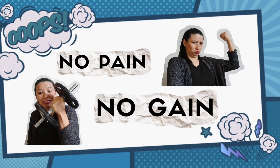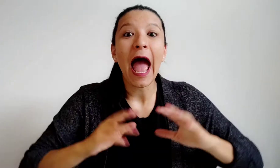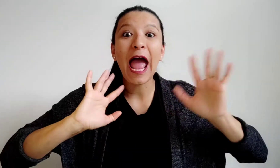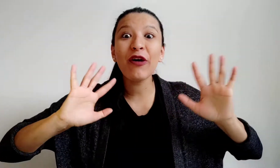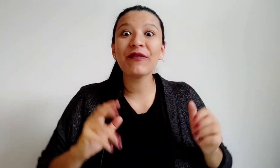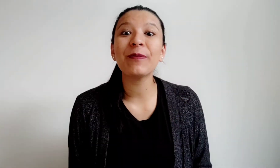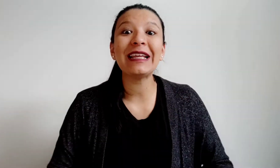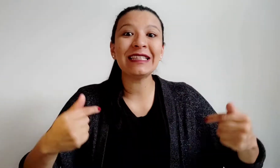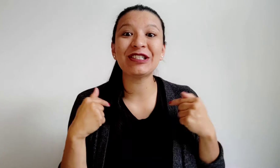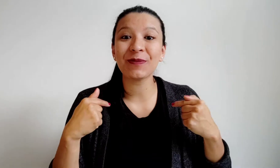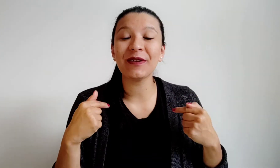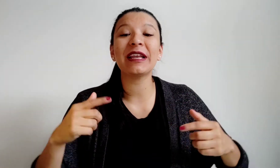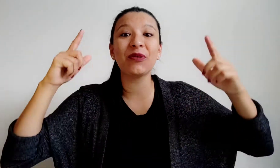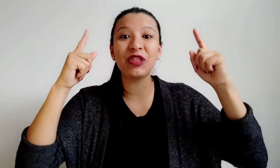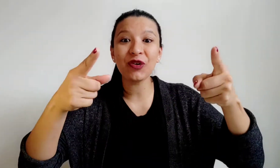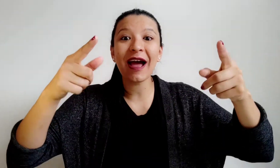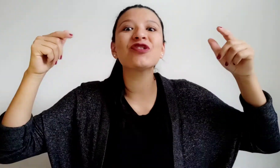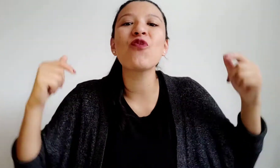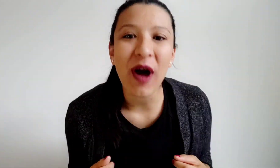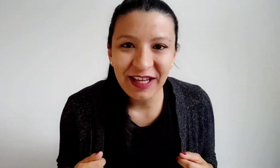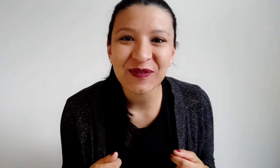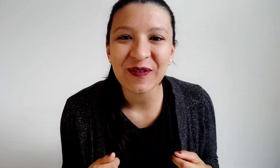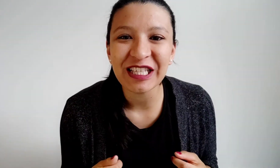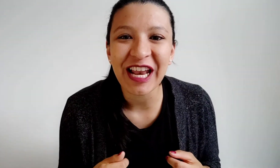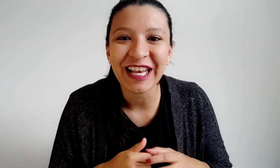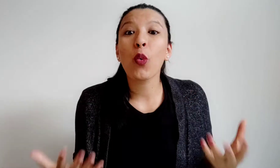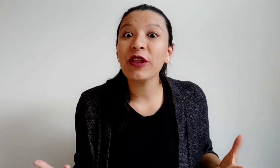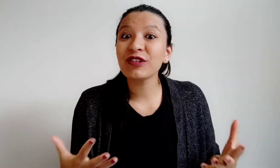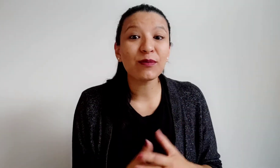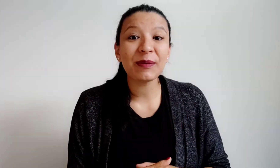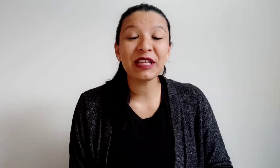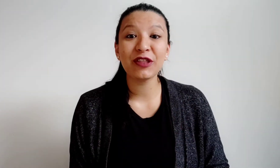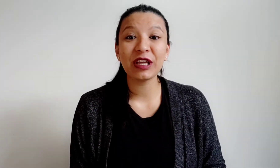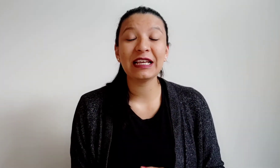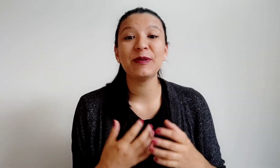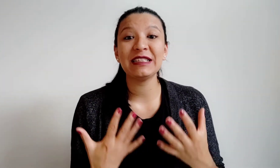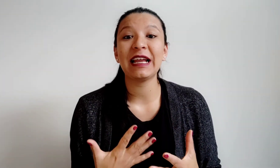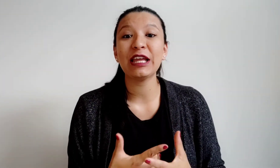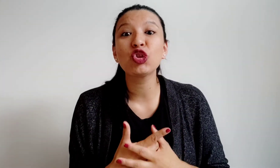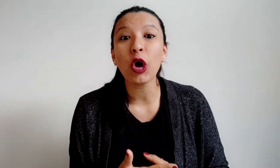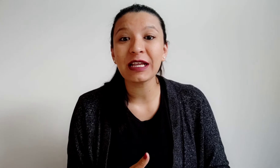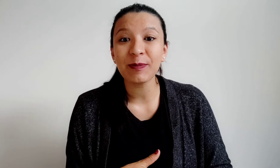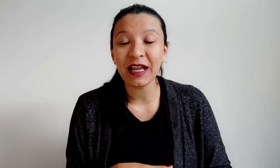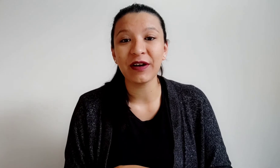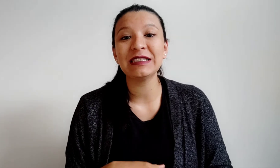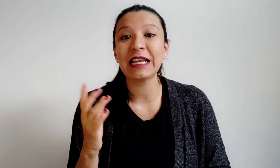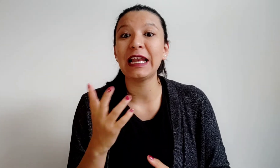Hello everybody, teacher Maribel here with you guys, welcome to my channel. Cuando estamos aprendiendo inglés pareciera que todas las palabras tienen la